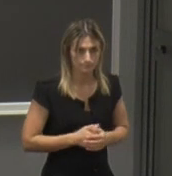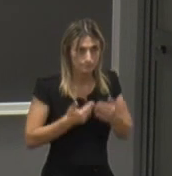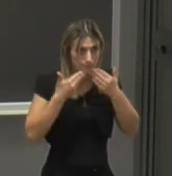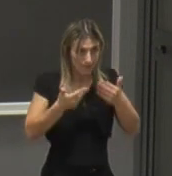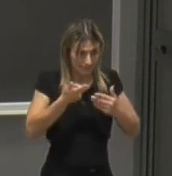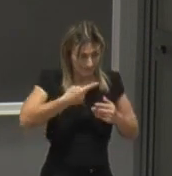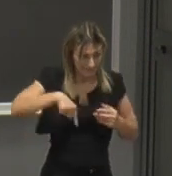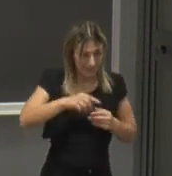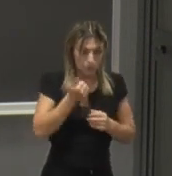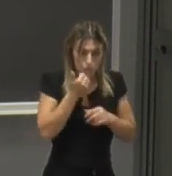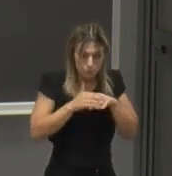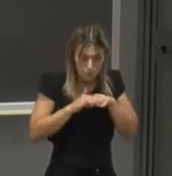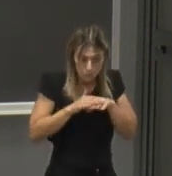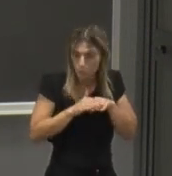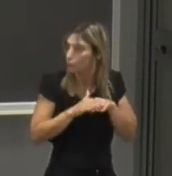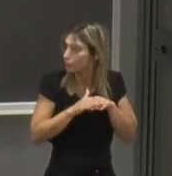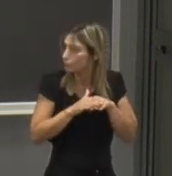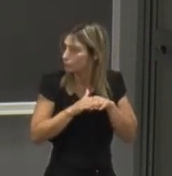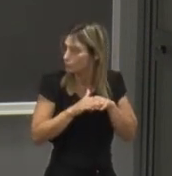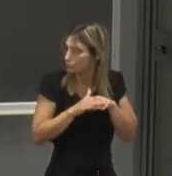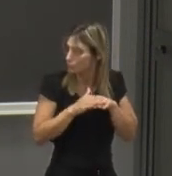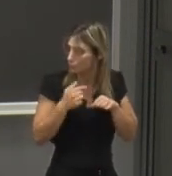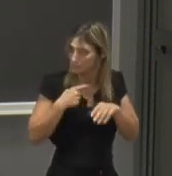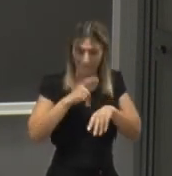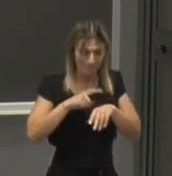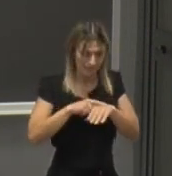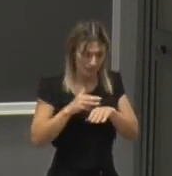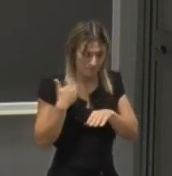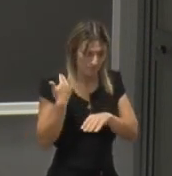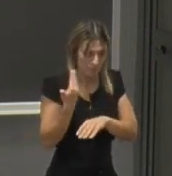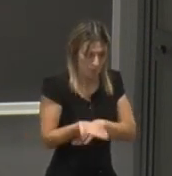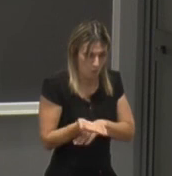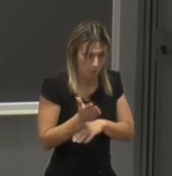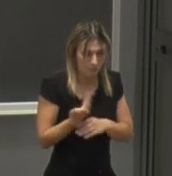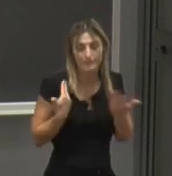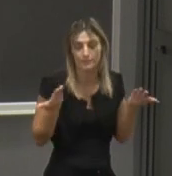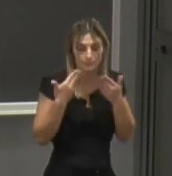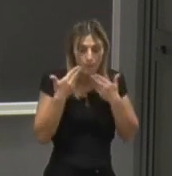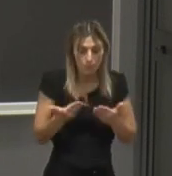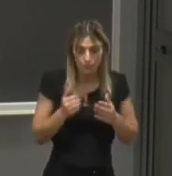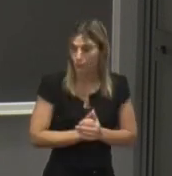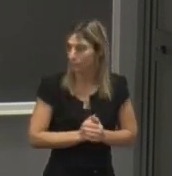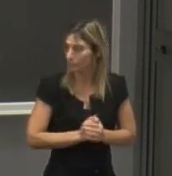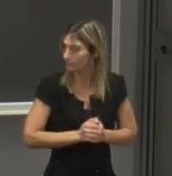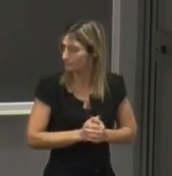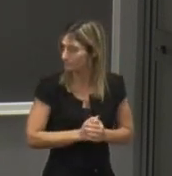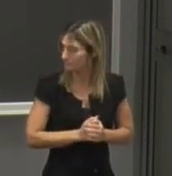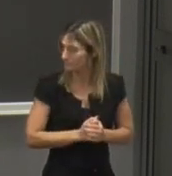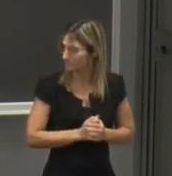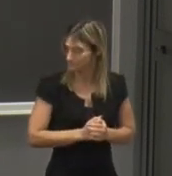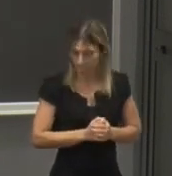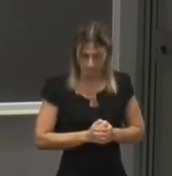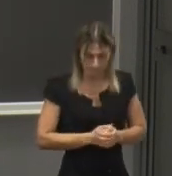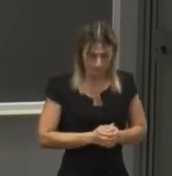vi ringrazio mi scuso veramente per aver esporato però purtroppo va bene